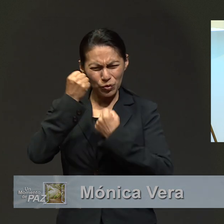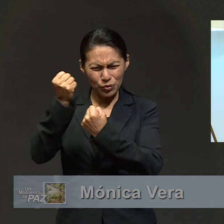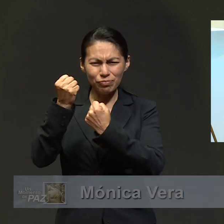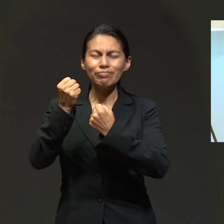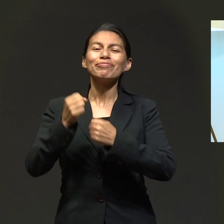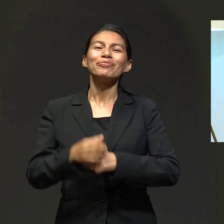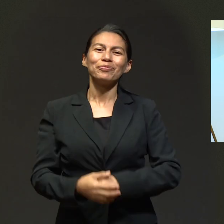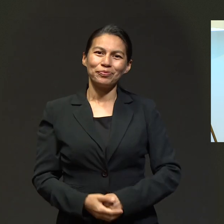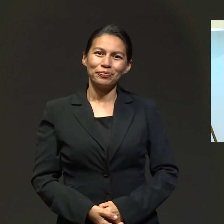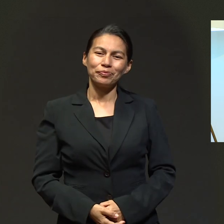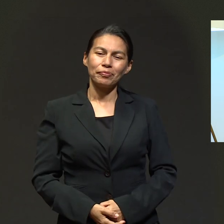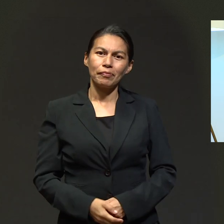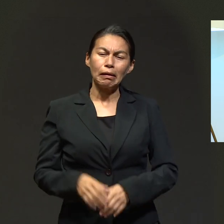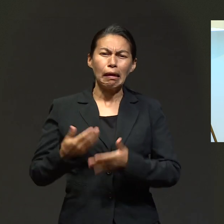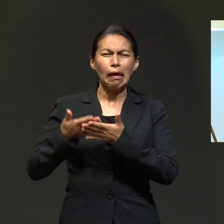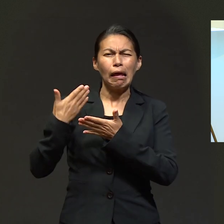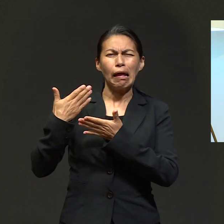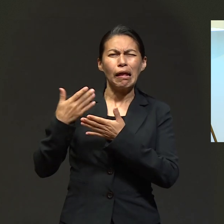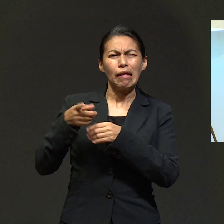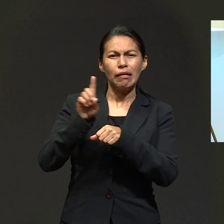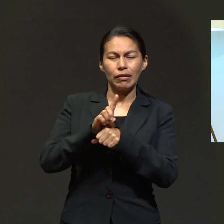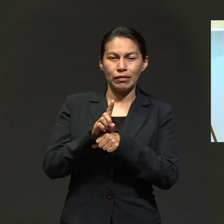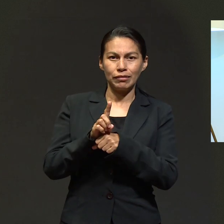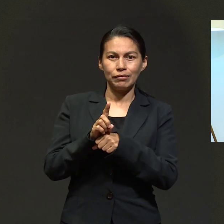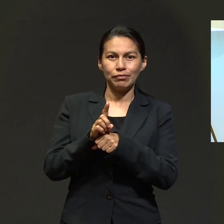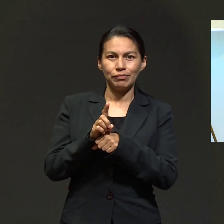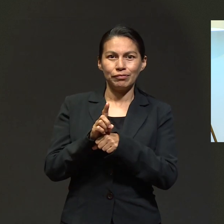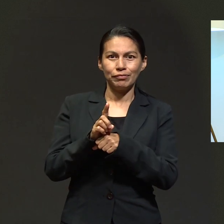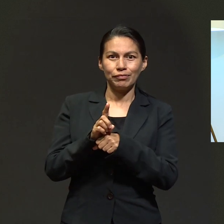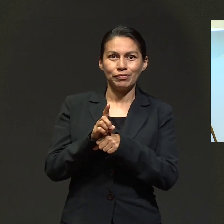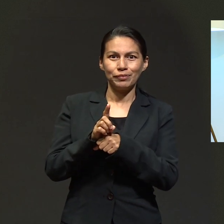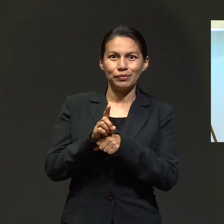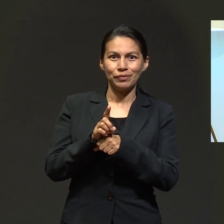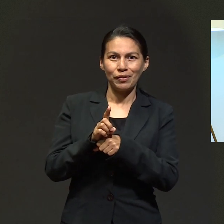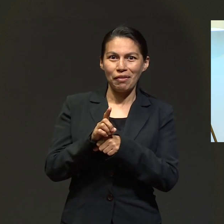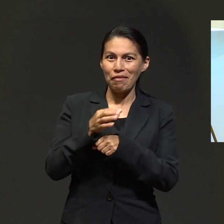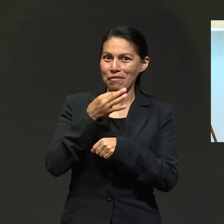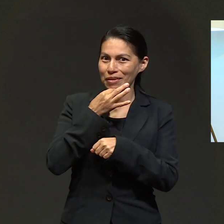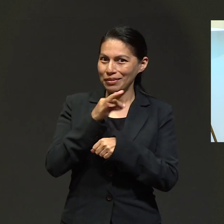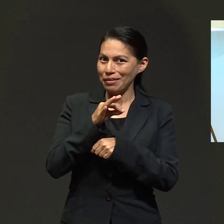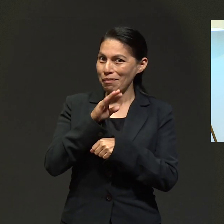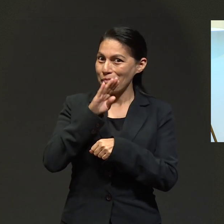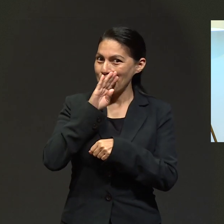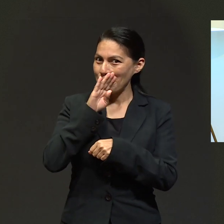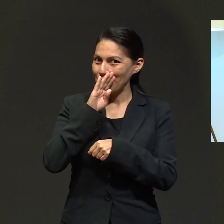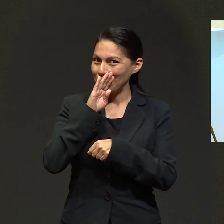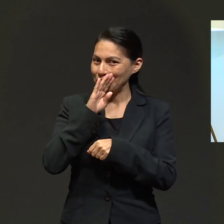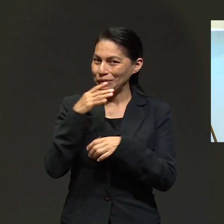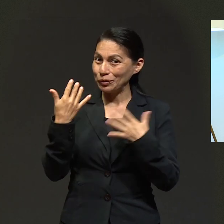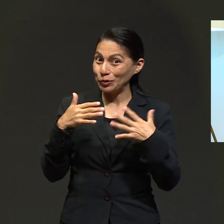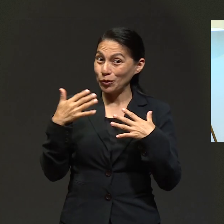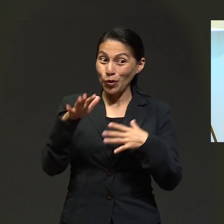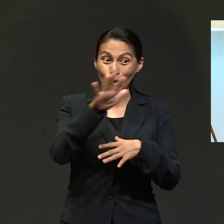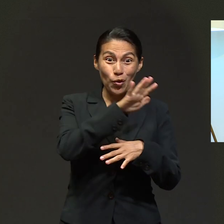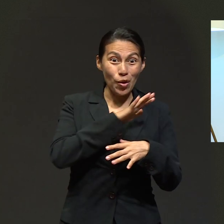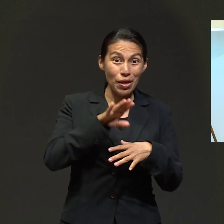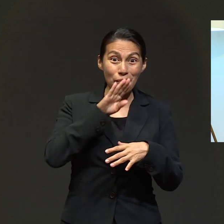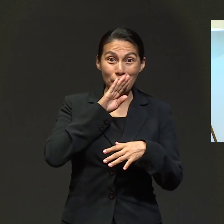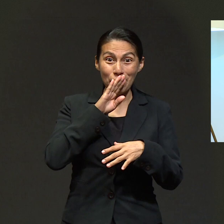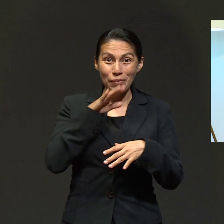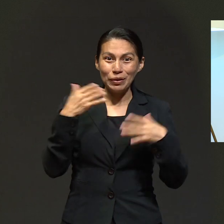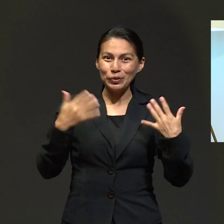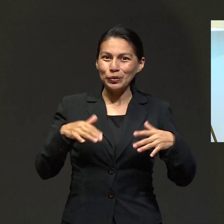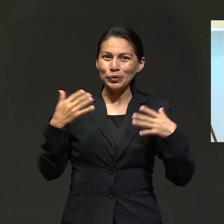oración. Hace unos días celebramos el Día de las Madres. Hay